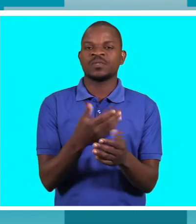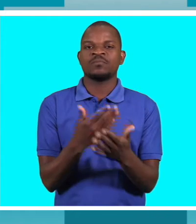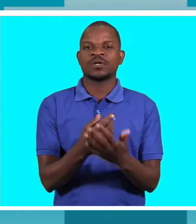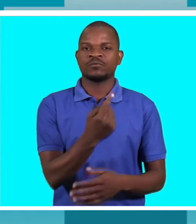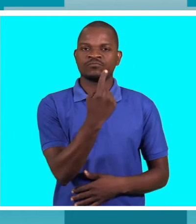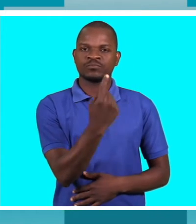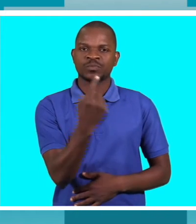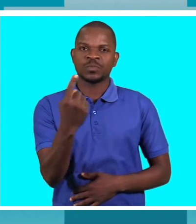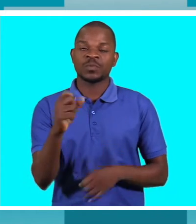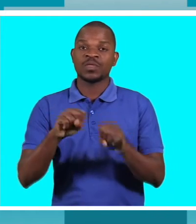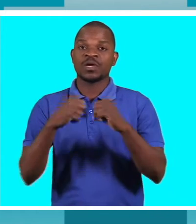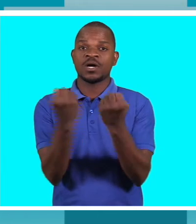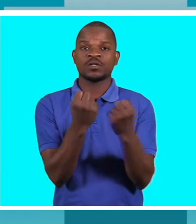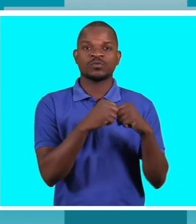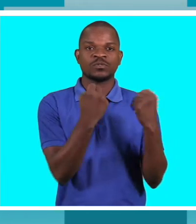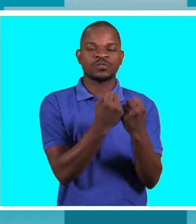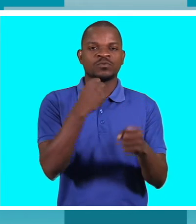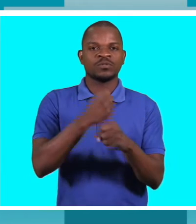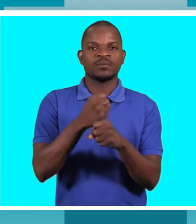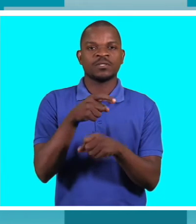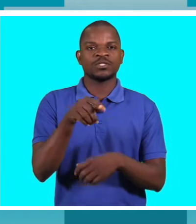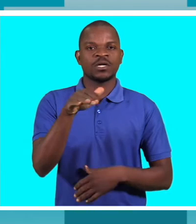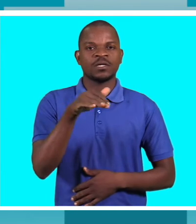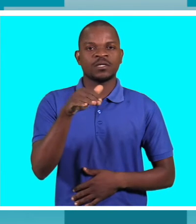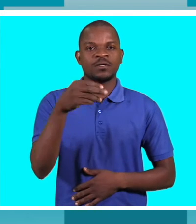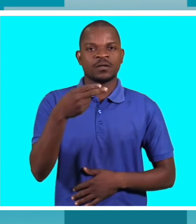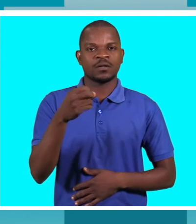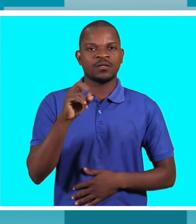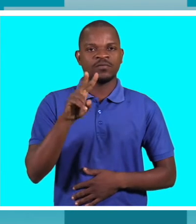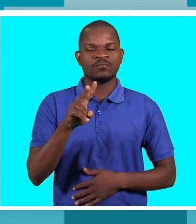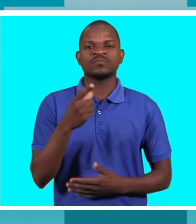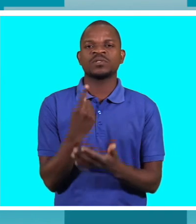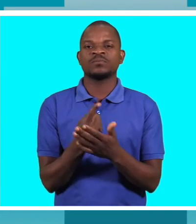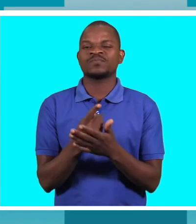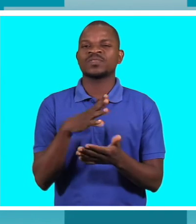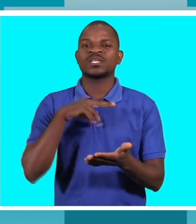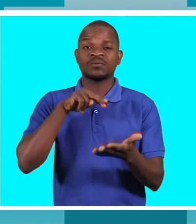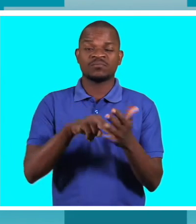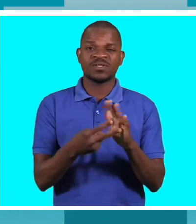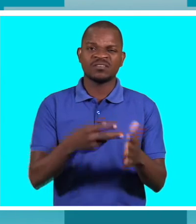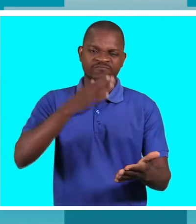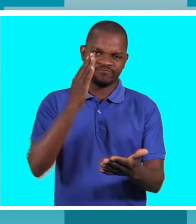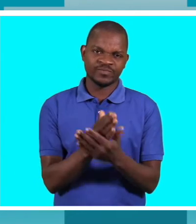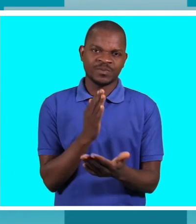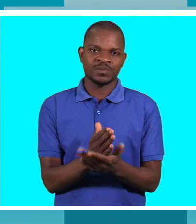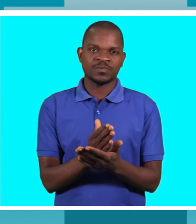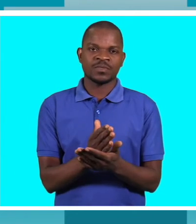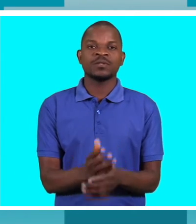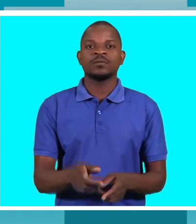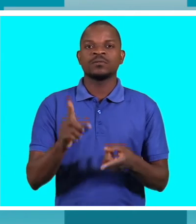de resposta ao HIV tenha consigo planos efetivos, planos que tenham